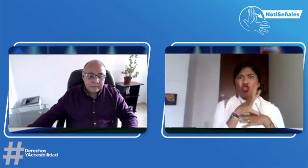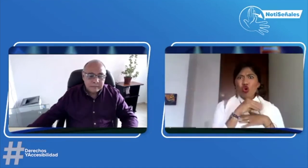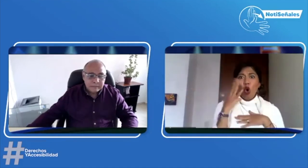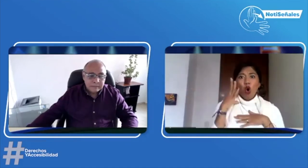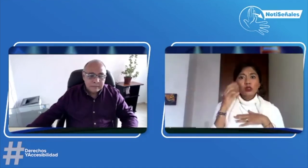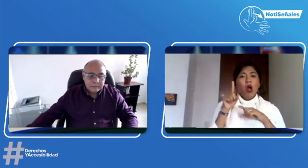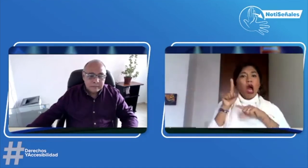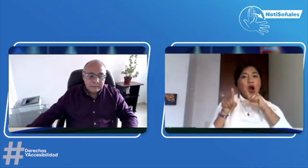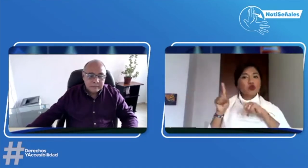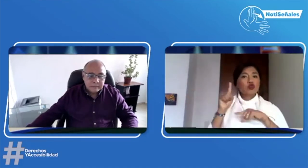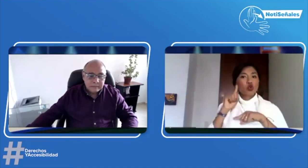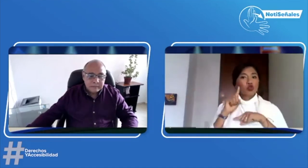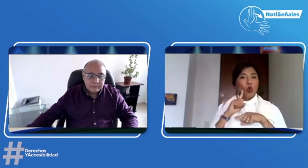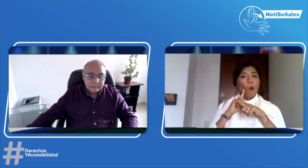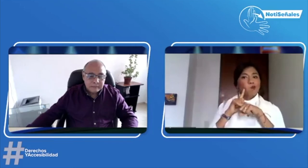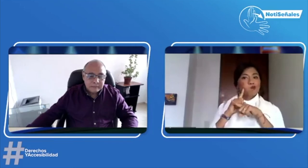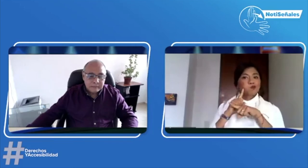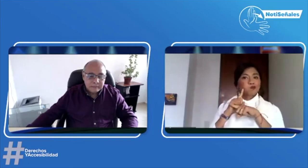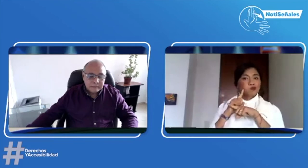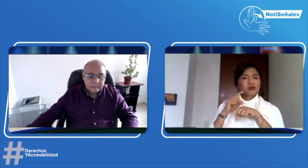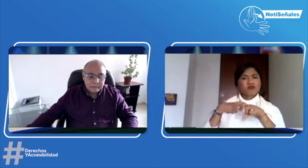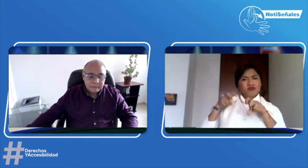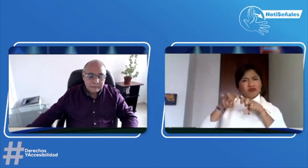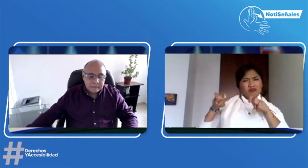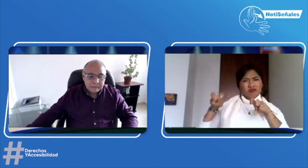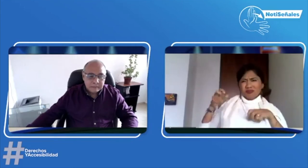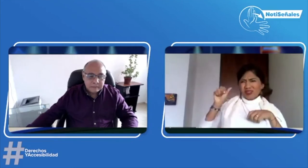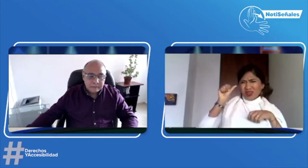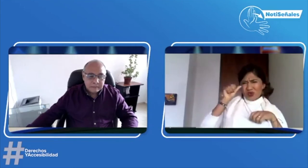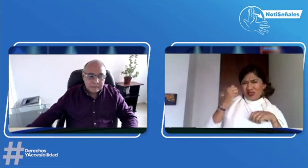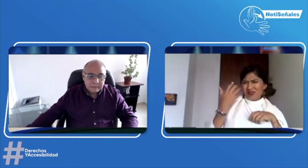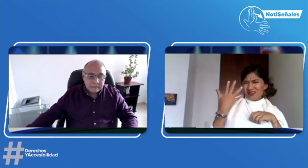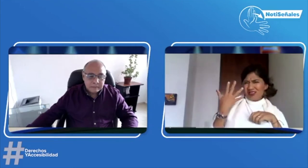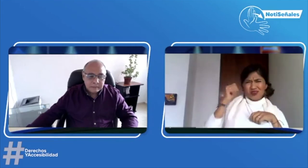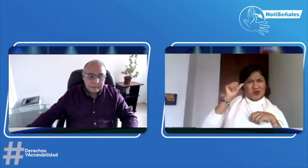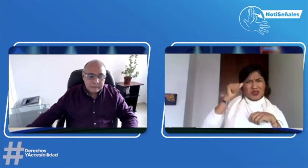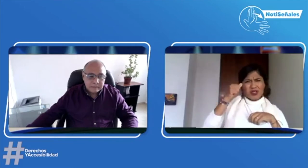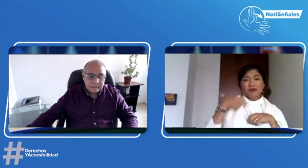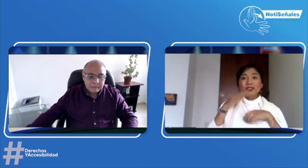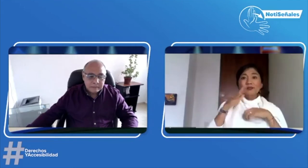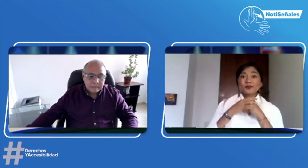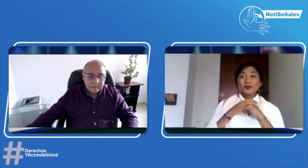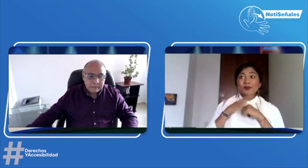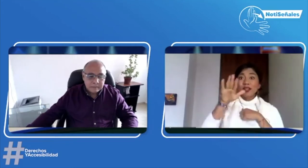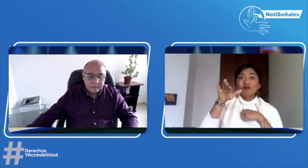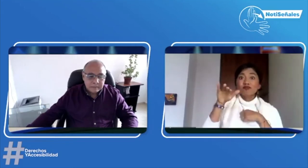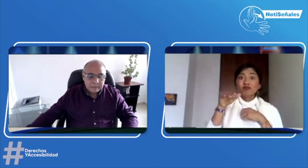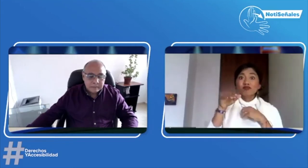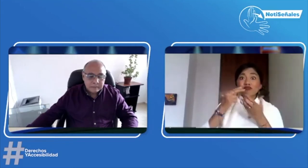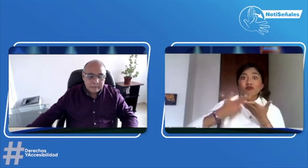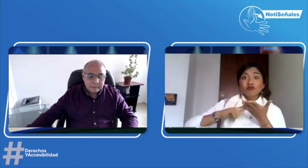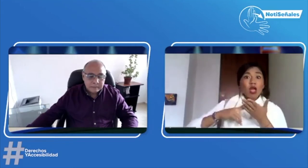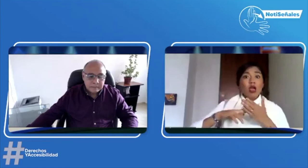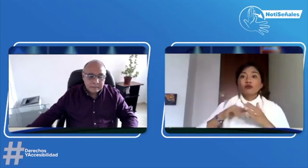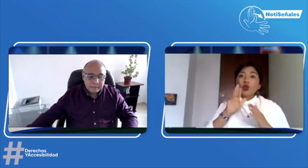citación, todas las personas eran oyentes, había uno que otro sordo. No recuerdo si eran como cinco personas sordas.